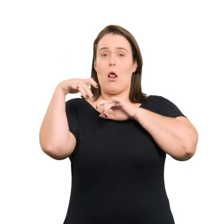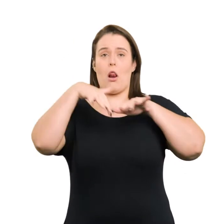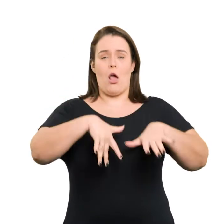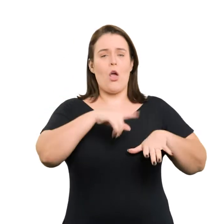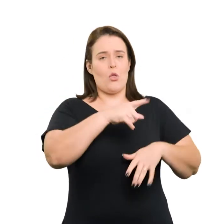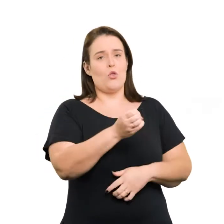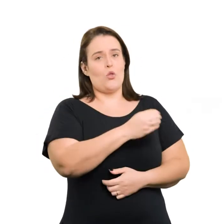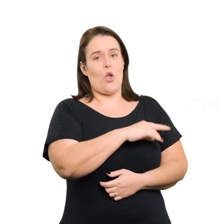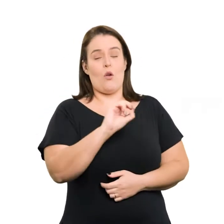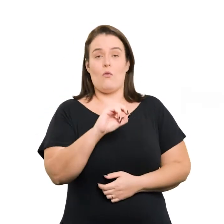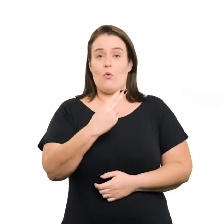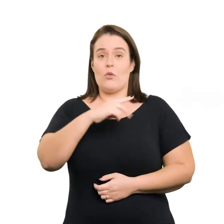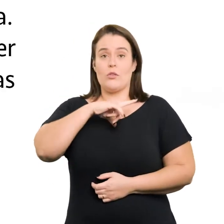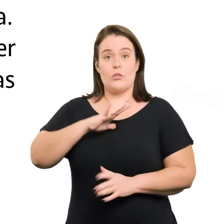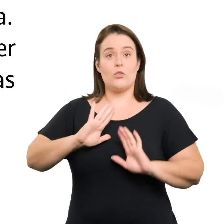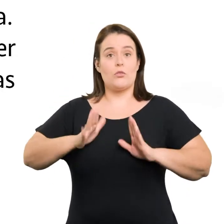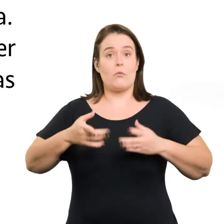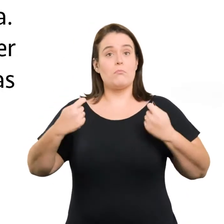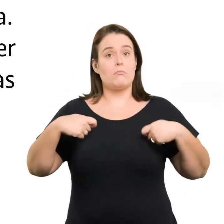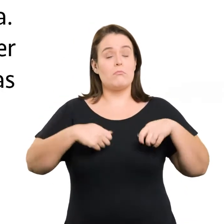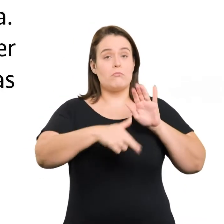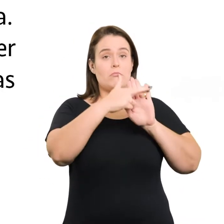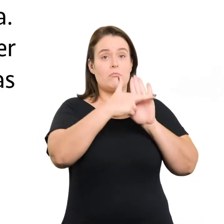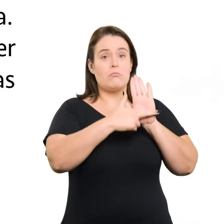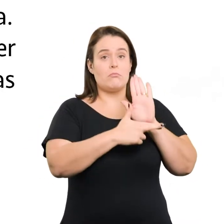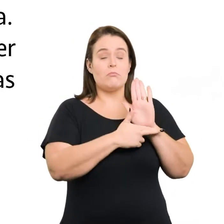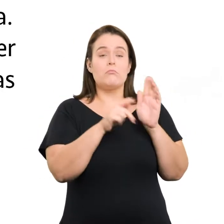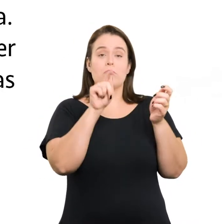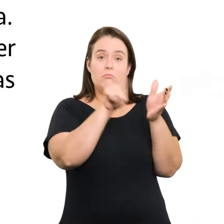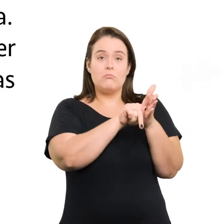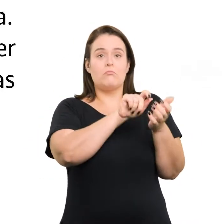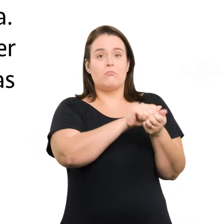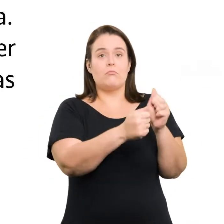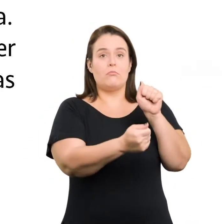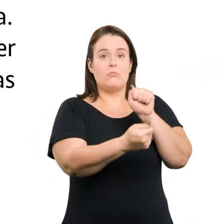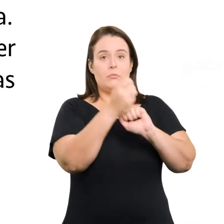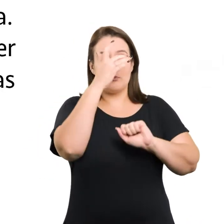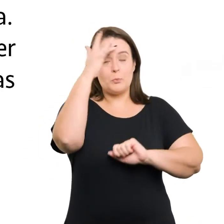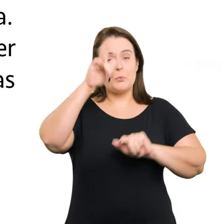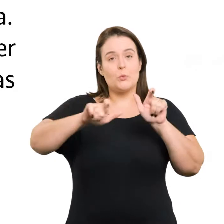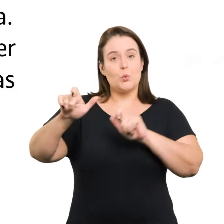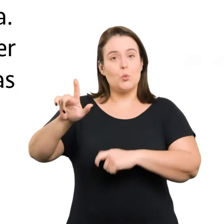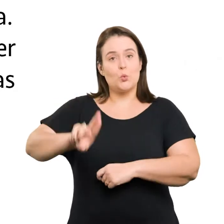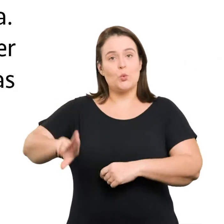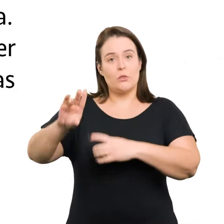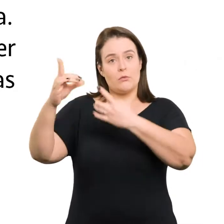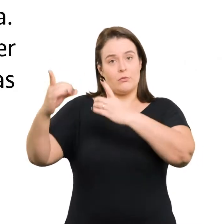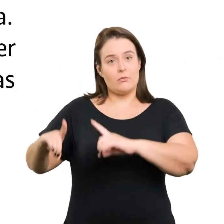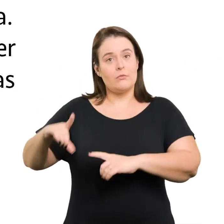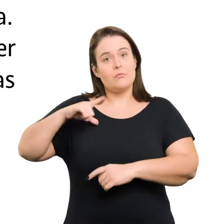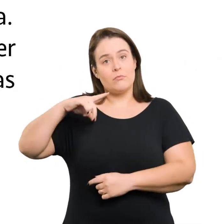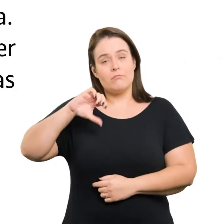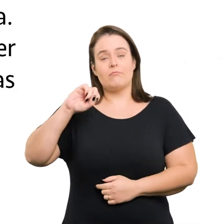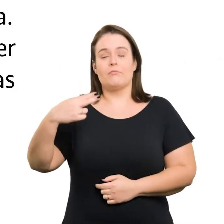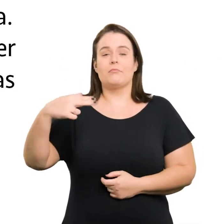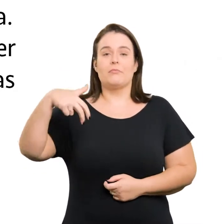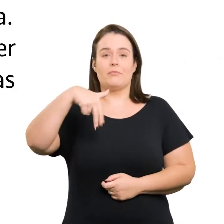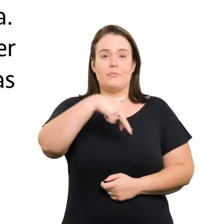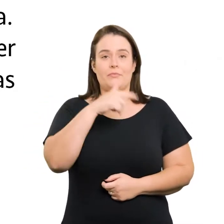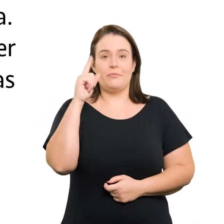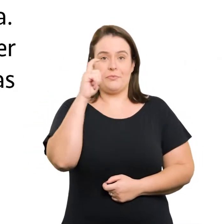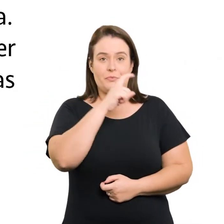elas novas ou existentes, devem atender às normas de adequação ao uso de pessoas com deficiência ou